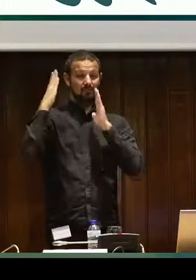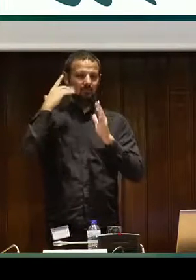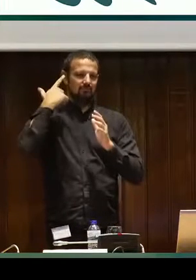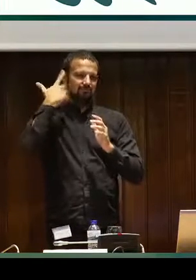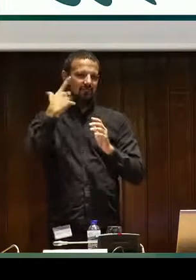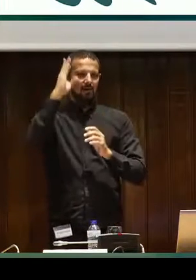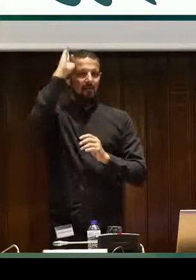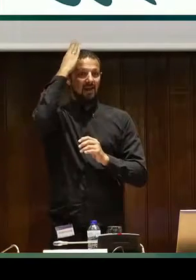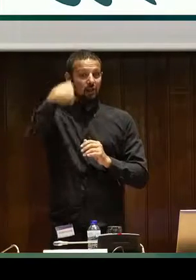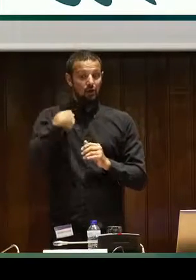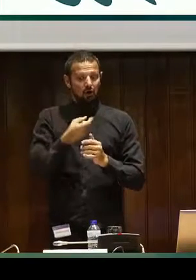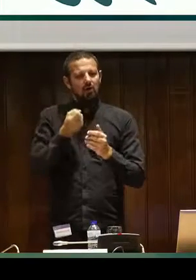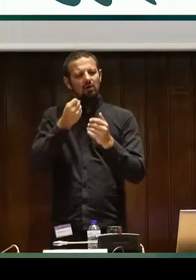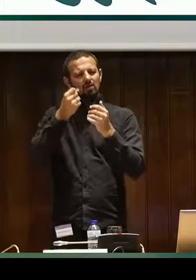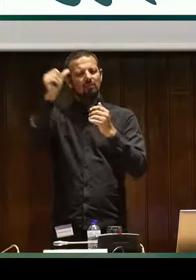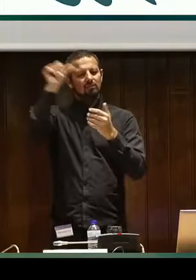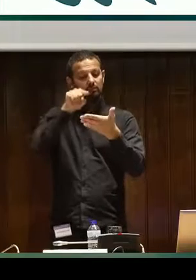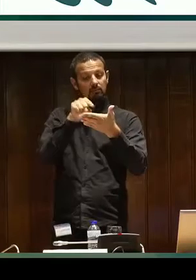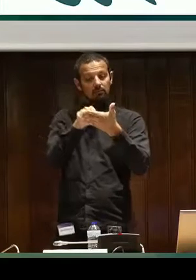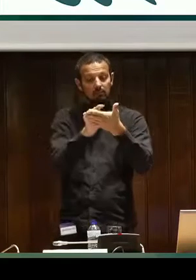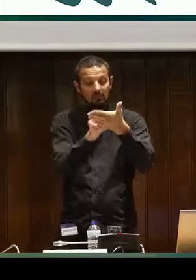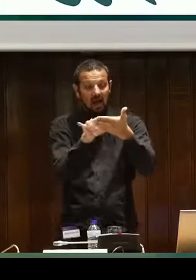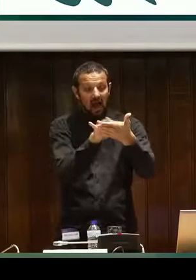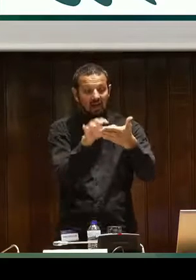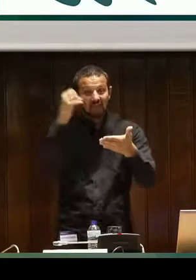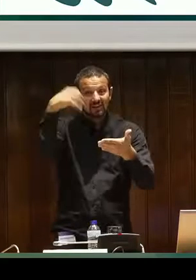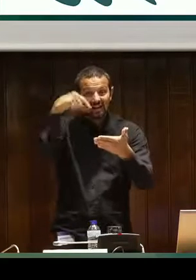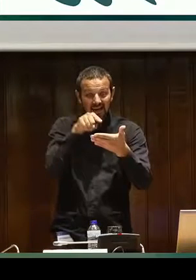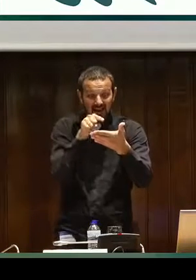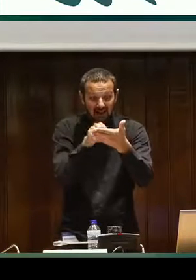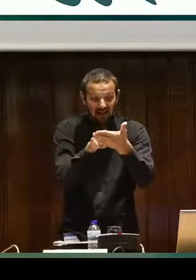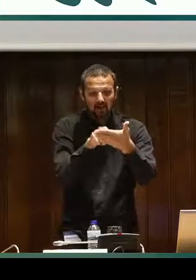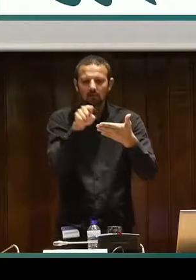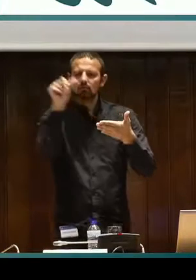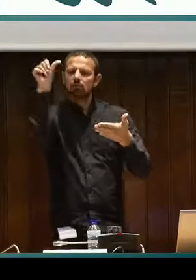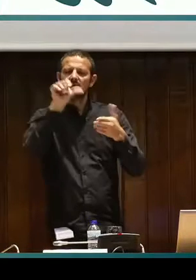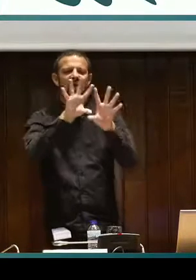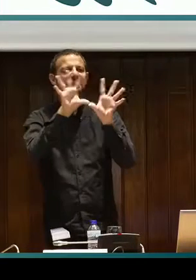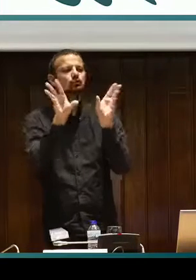ahí en esa aplicación, que podéis descargar a través de esta aplicación